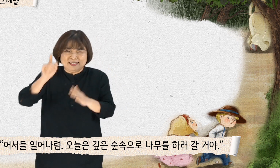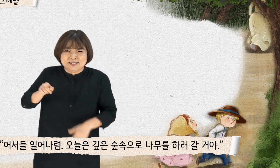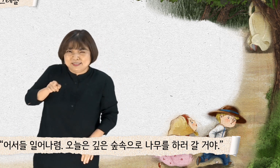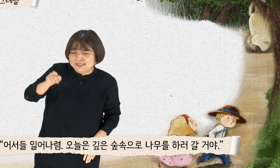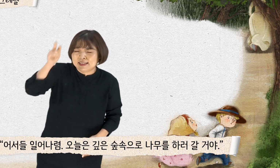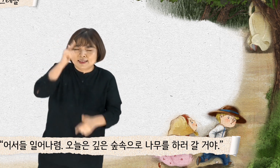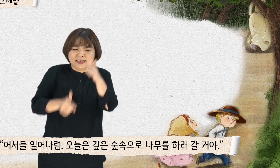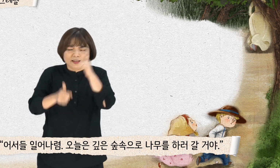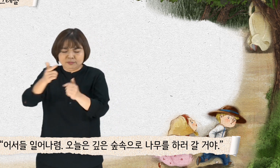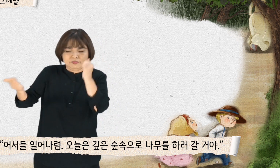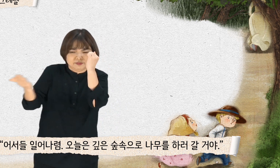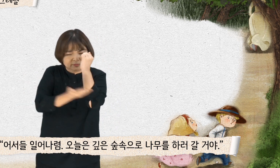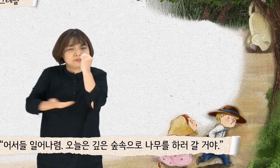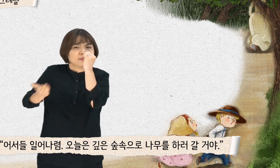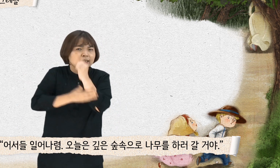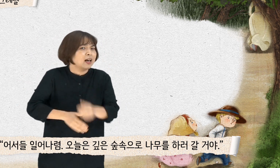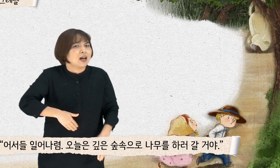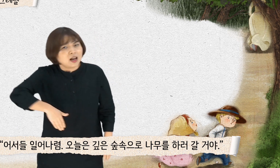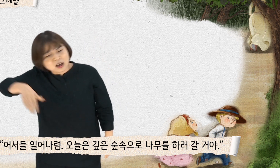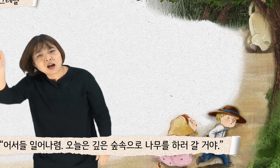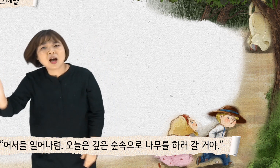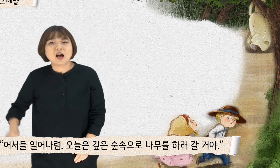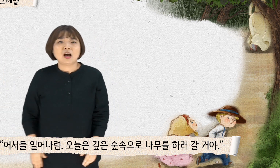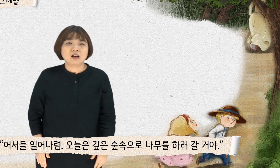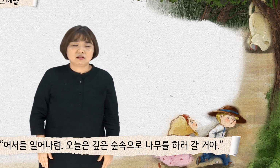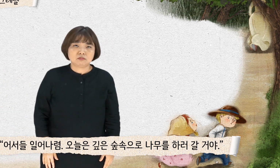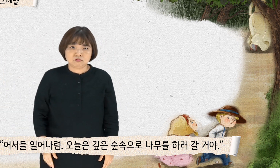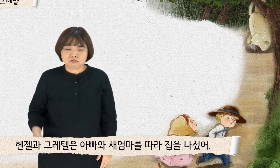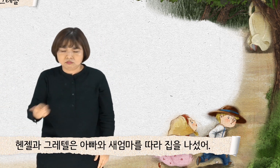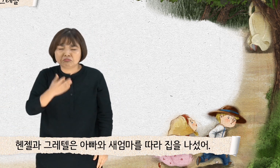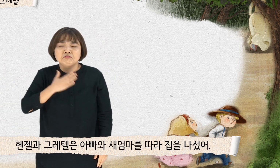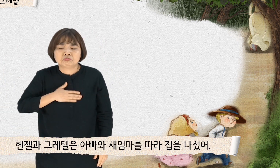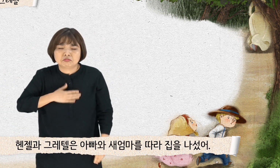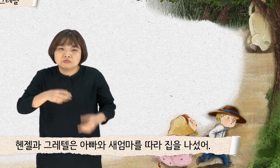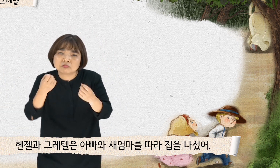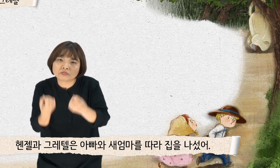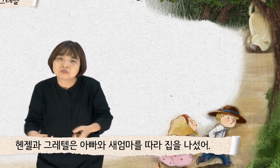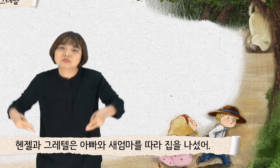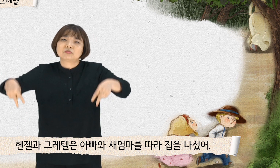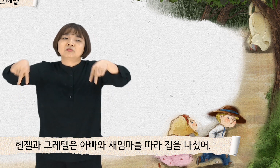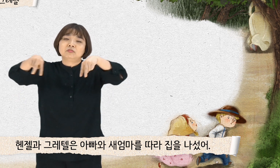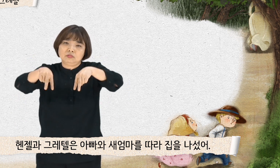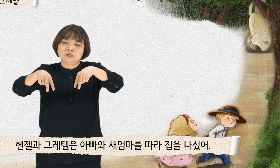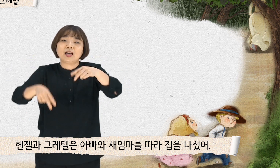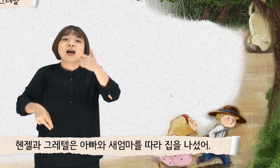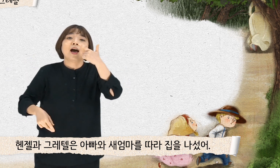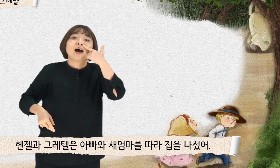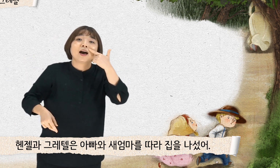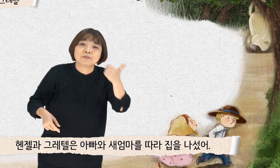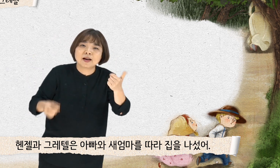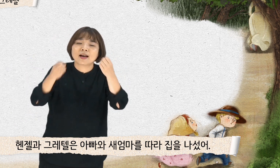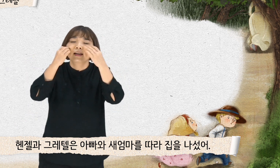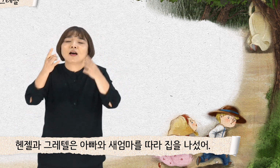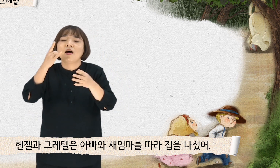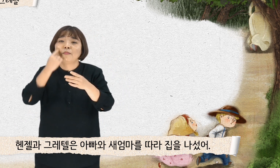오늘은 깊은 숲속으로 나무를 하러 갈 거야. 핸젤과 그레텔은 아빠와 새엄마를 따라